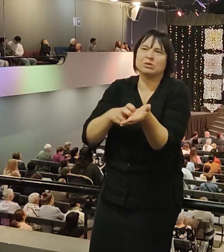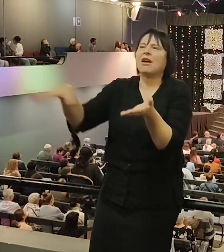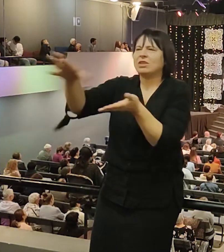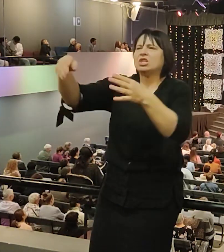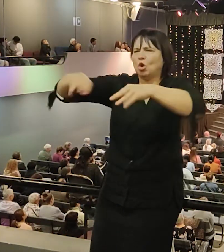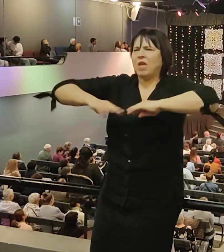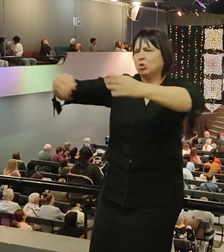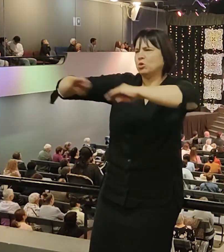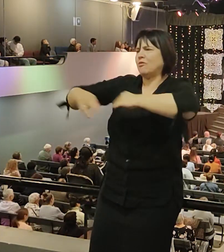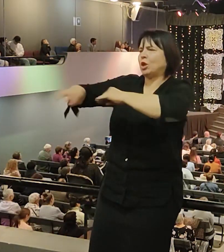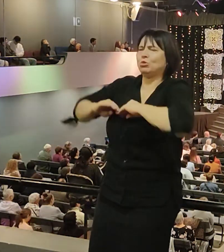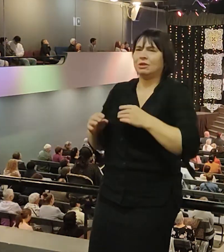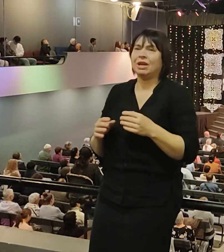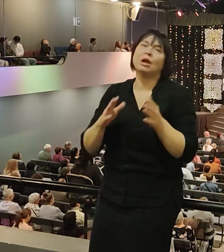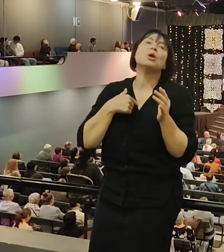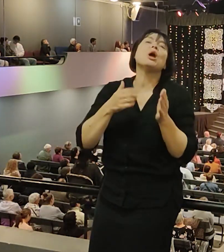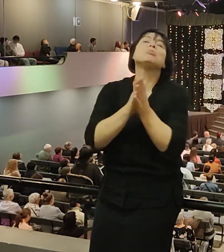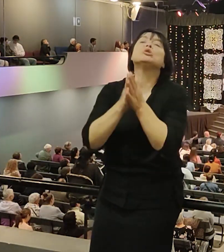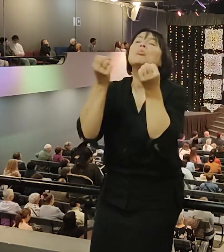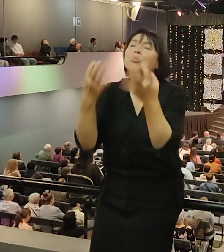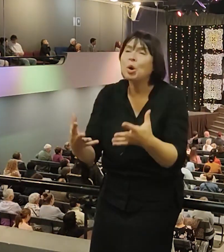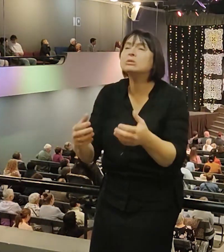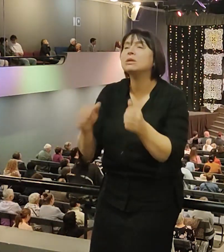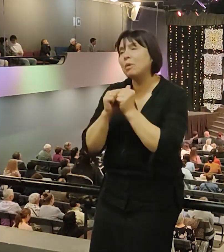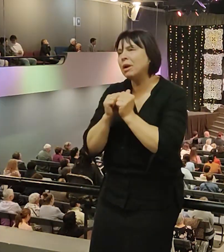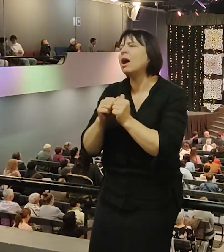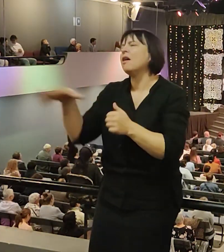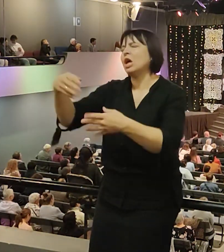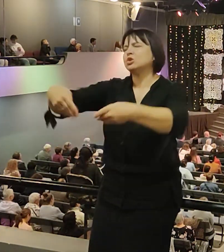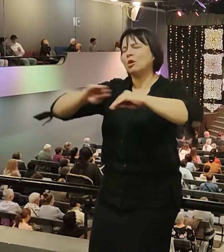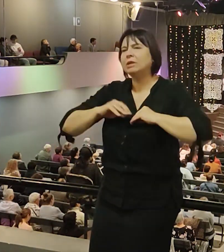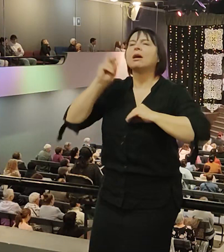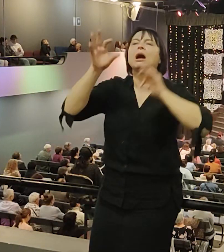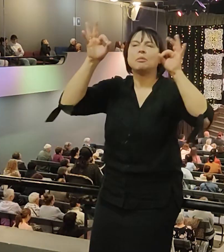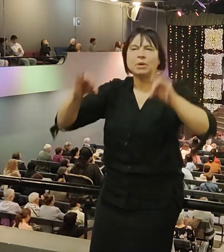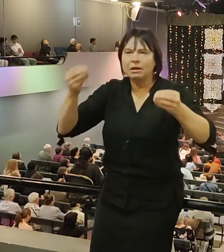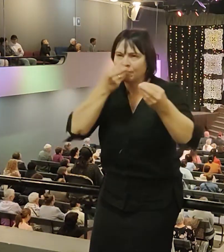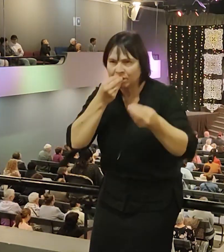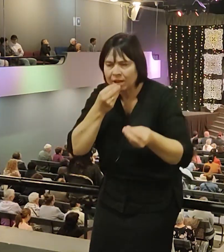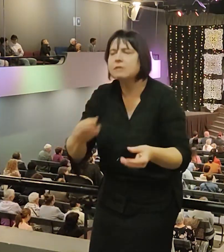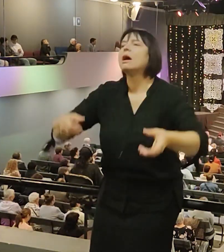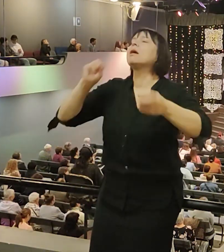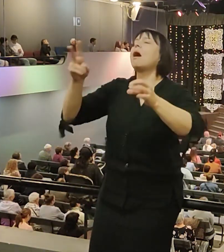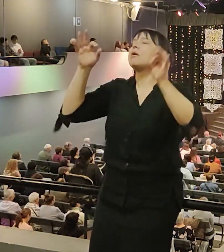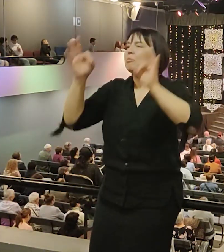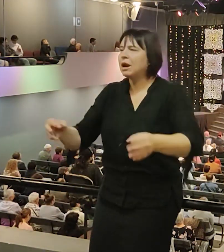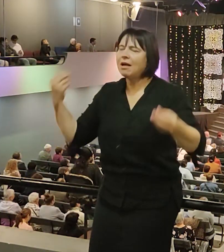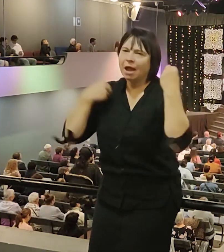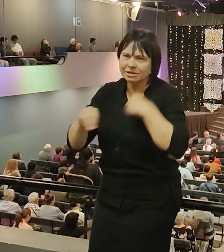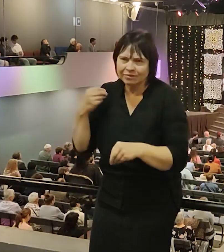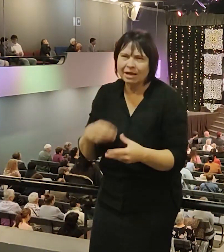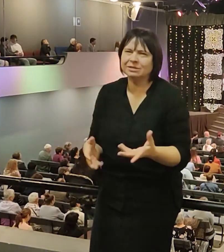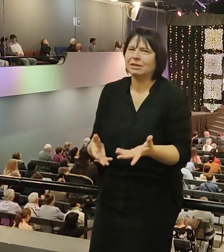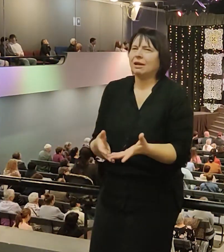молитву хочу, они мне советуют. Как питаться, как одеваться, что делать. Я сам это все знаю. Я не хотел советов, я